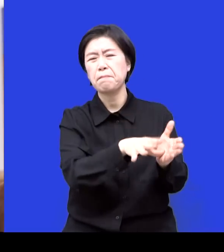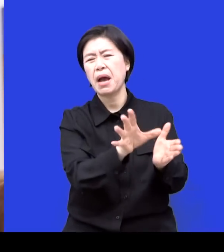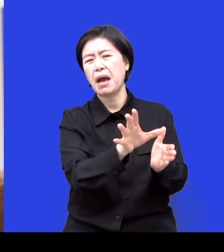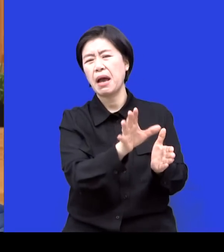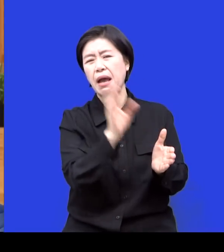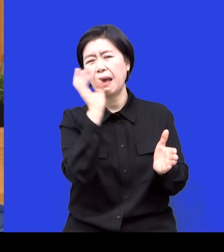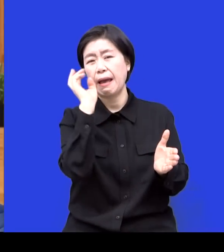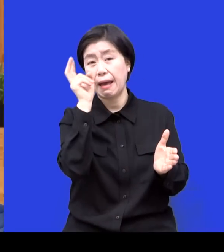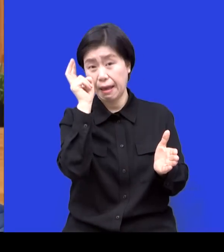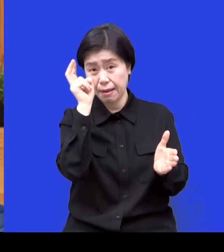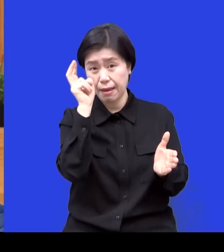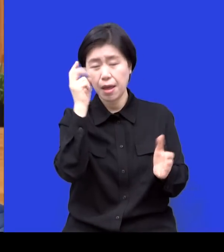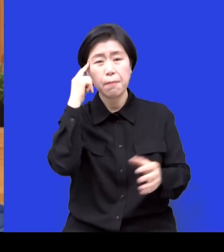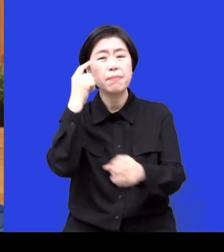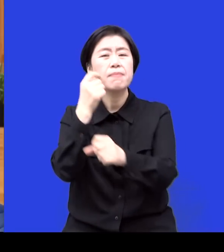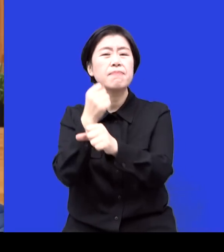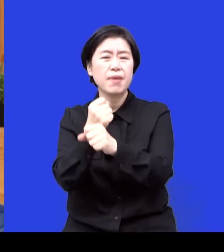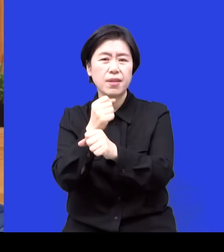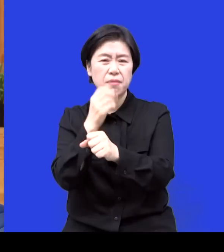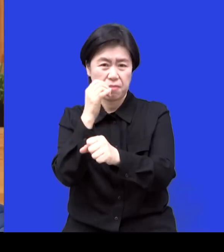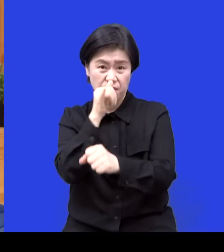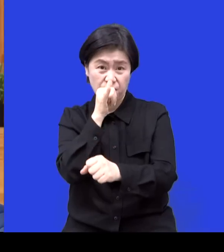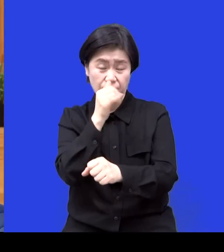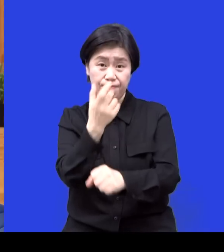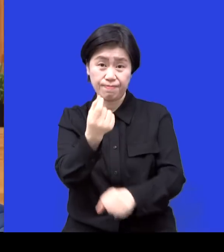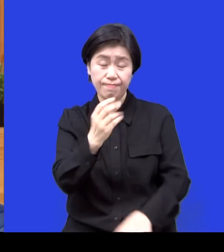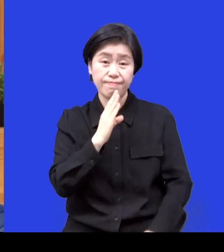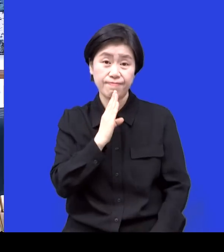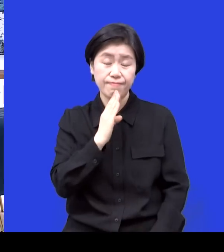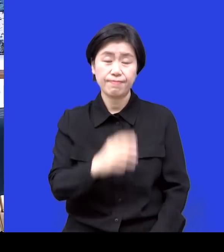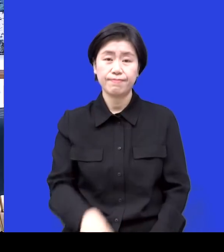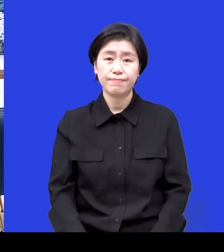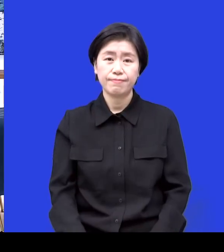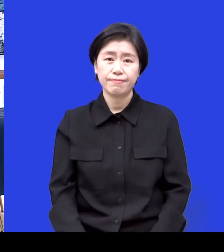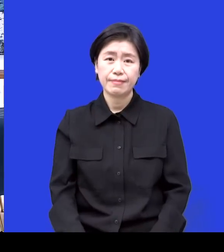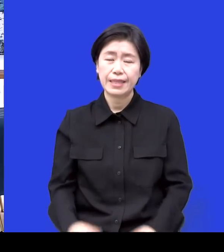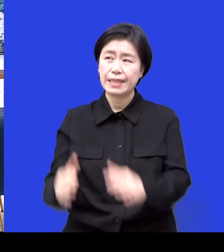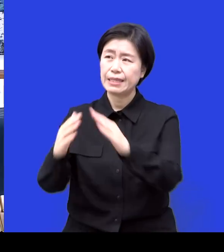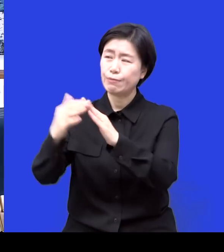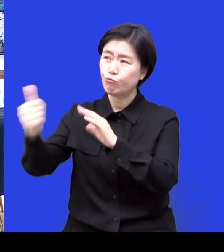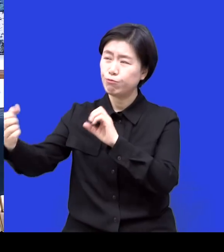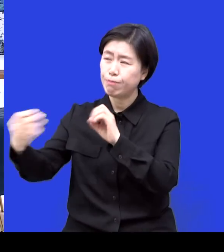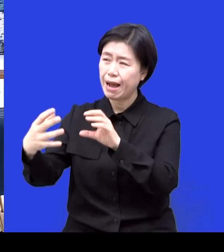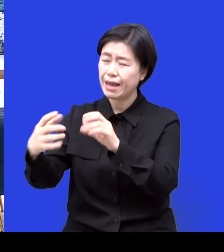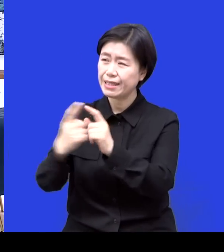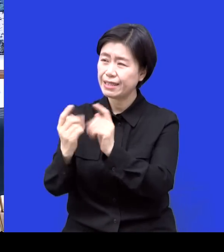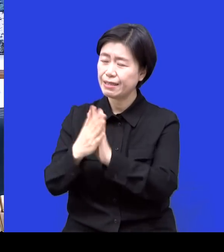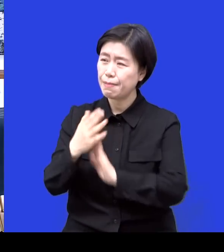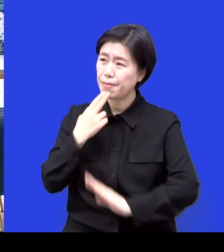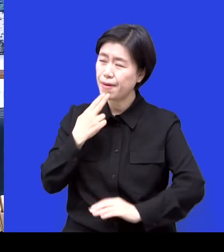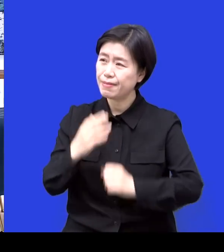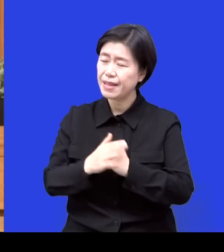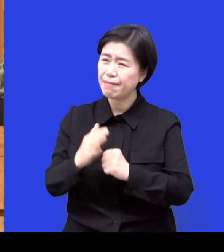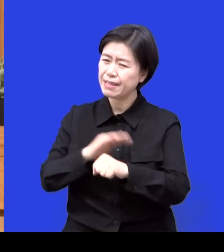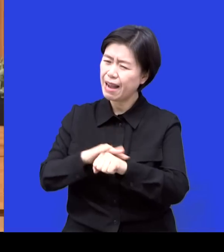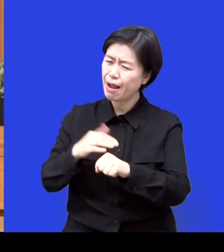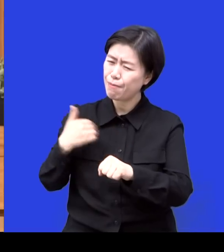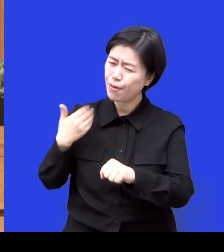세관계원을 끼고 보게 되잖아요. 일단 만날 때부터 대화는 안 해봤으니까 잘 모르겠습니다. 뭐 대화 해봐야 하나요. 집주인들 다 성격이 다